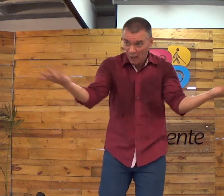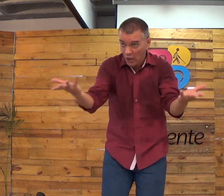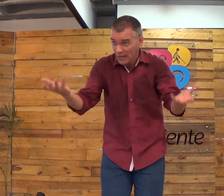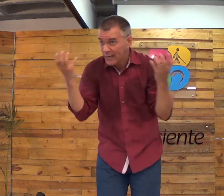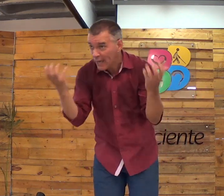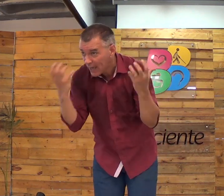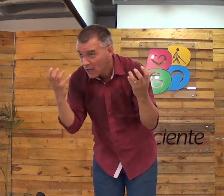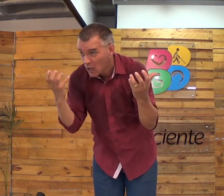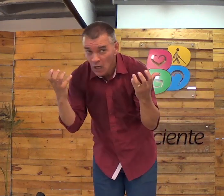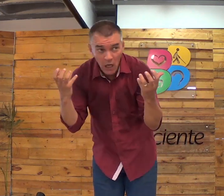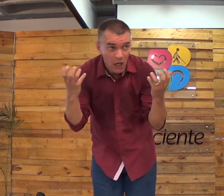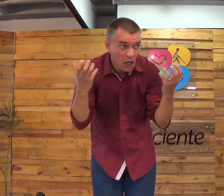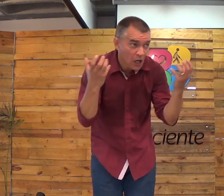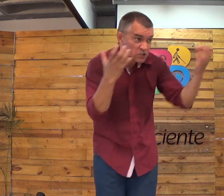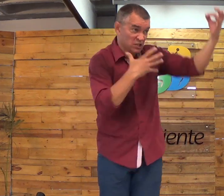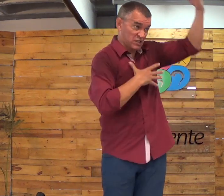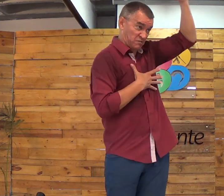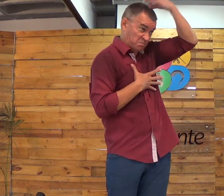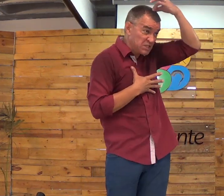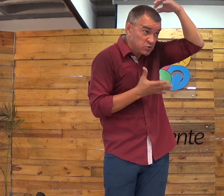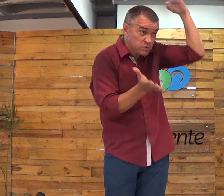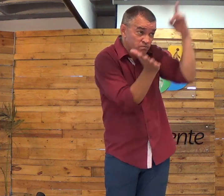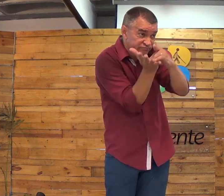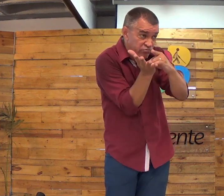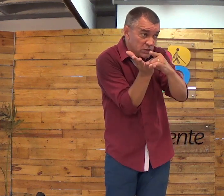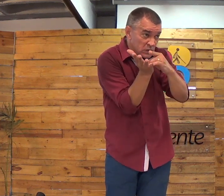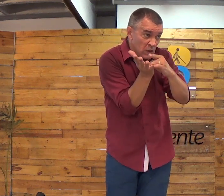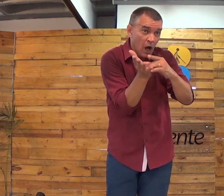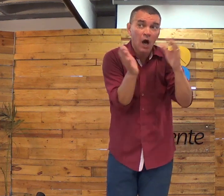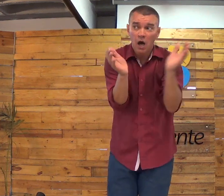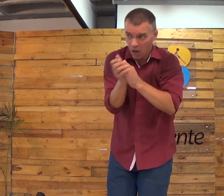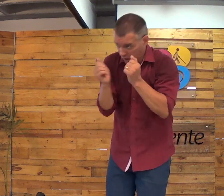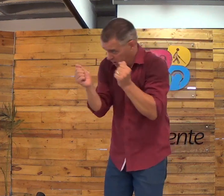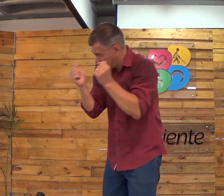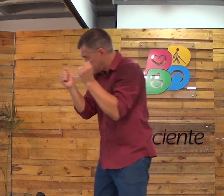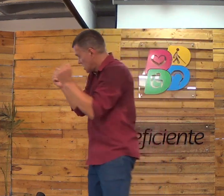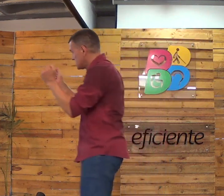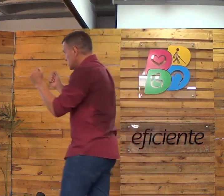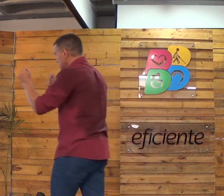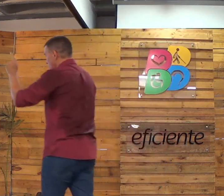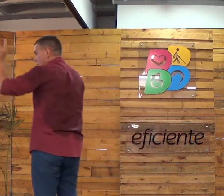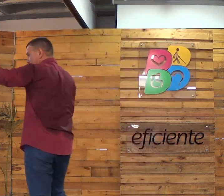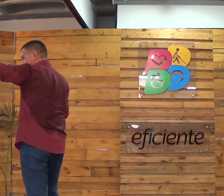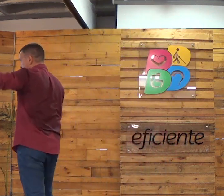santo. Se você não tem, você quer? Que bom. Aleluia.